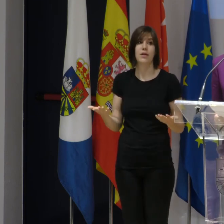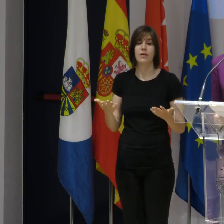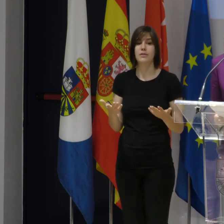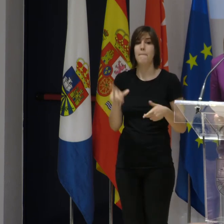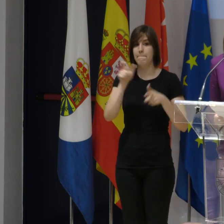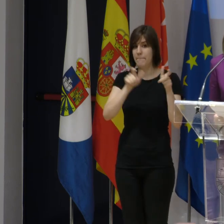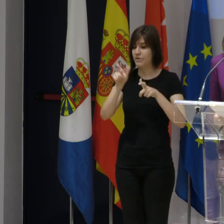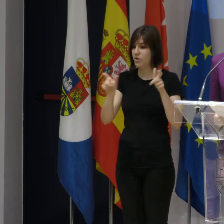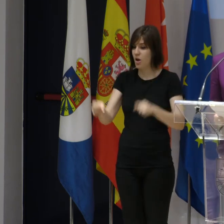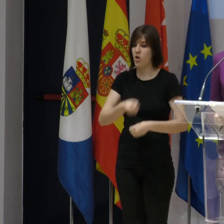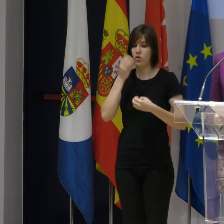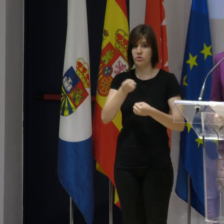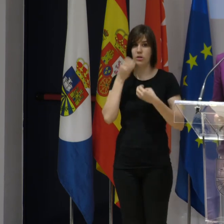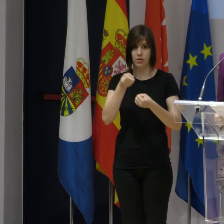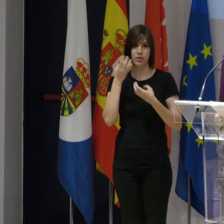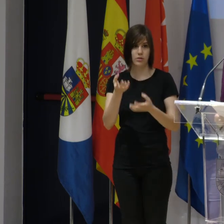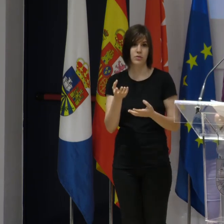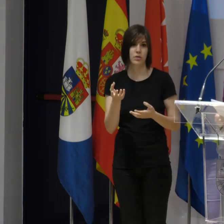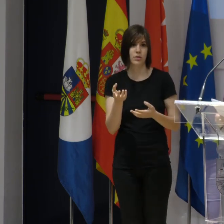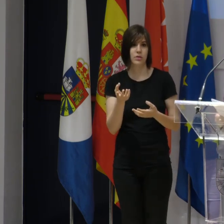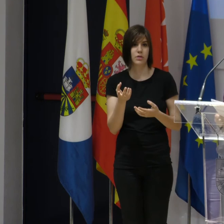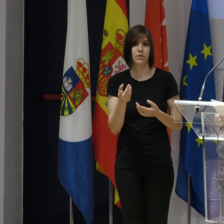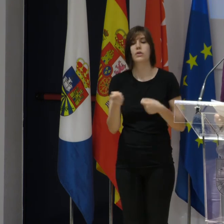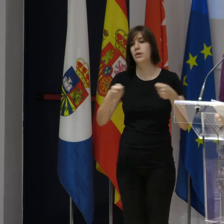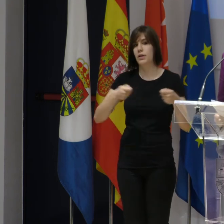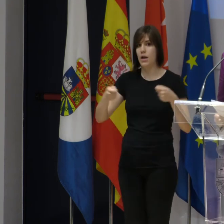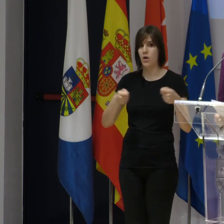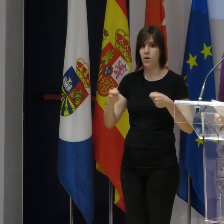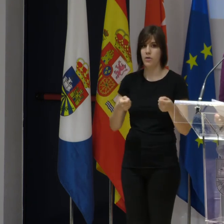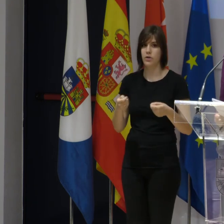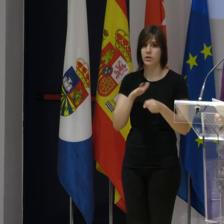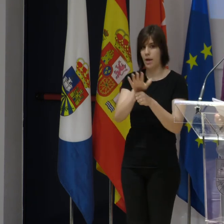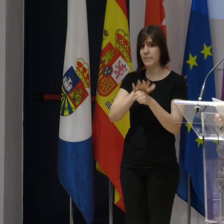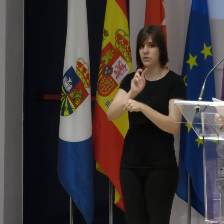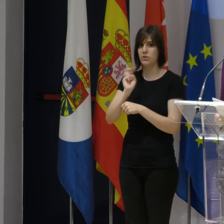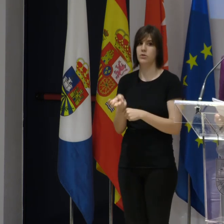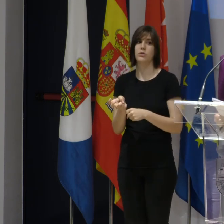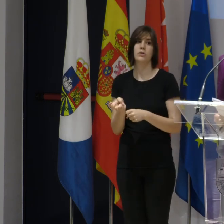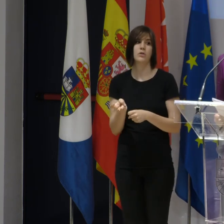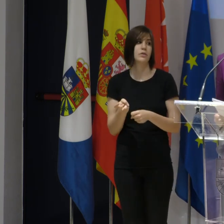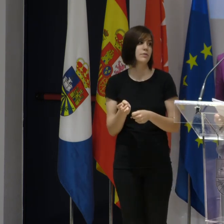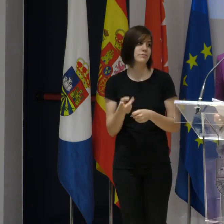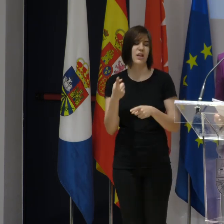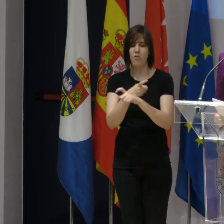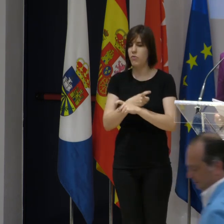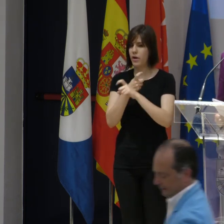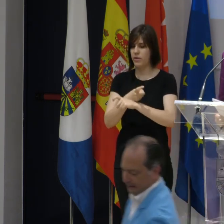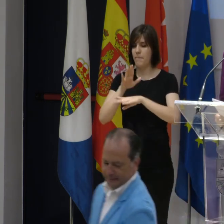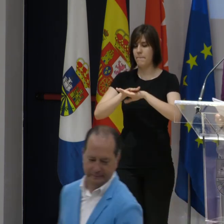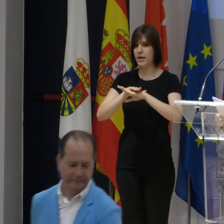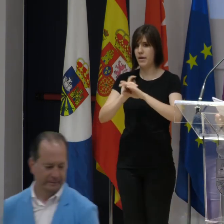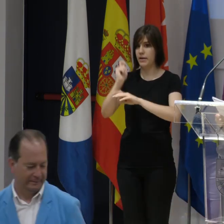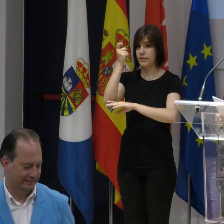como nos han venido contando, que han apostado por diferentes negocios en diferentes ámbitos y que están ahí batiéndose el cobre para que salgan adelante.